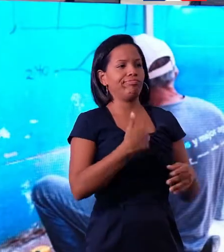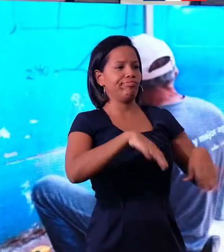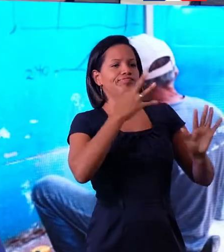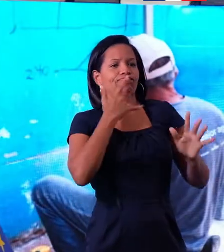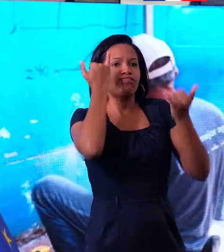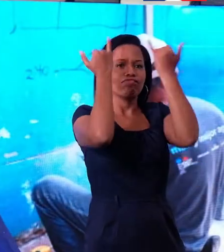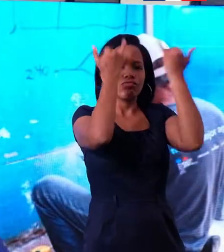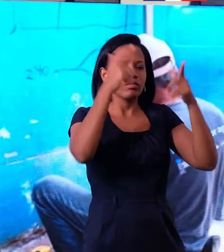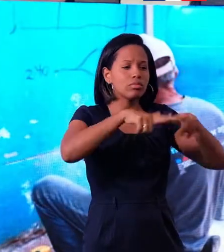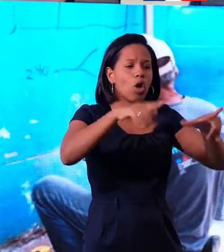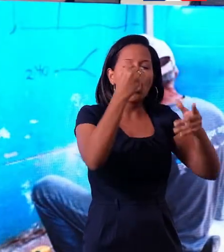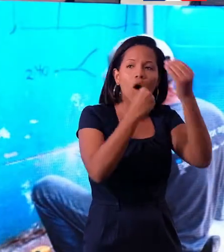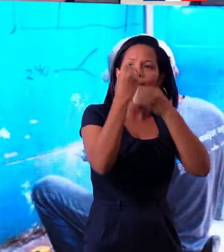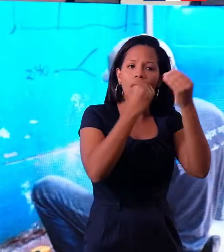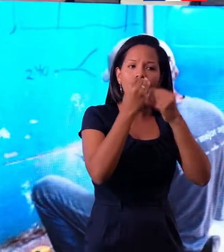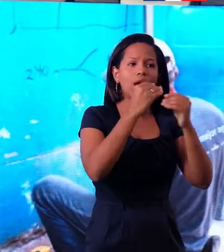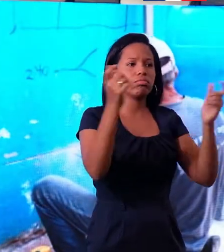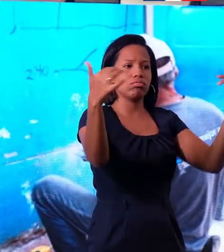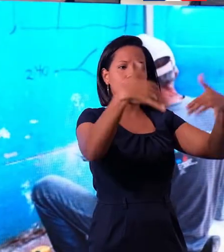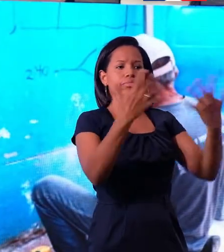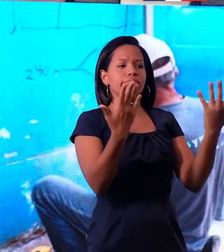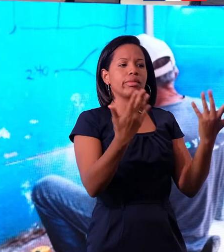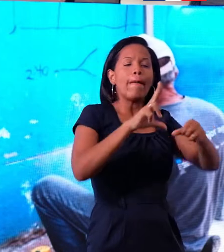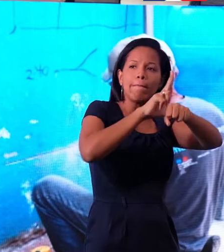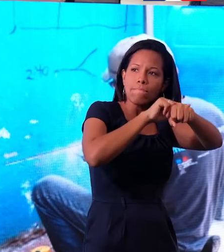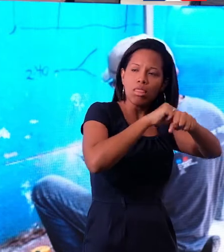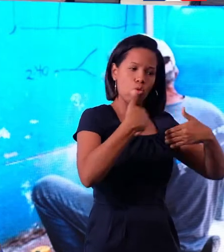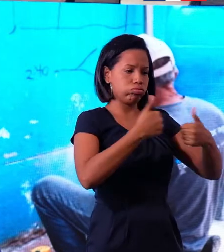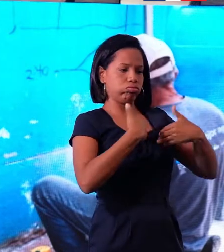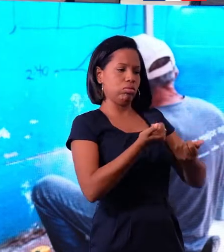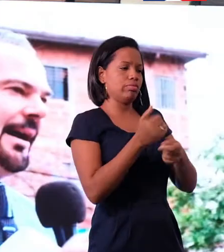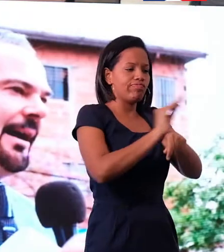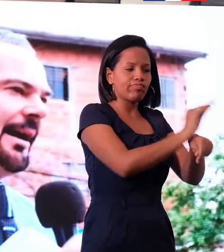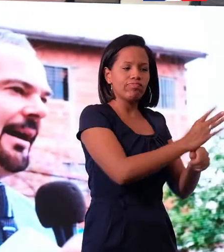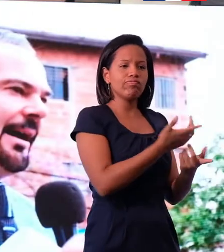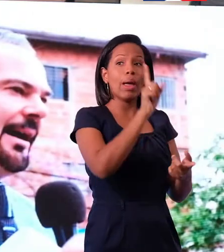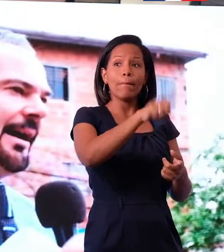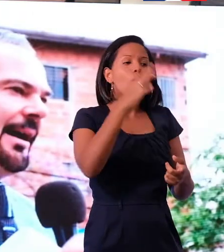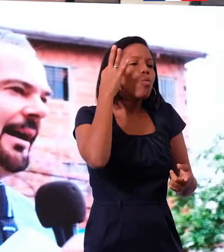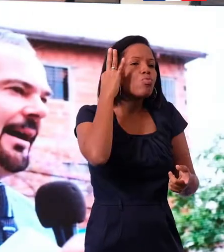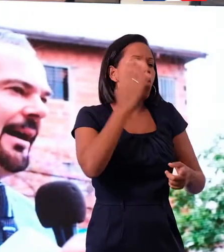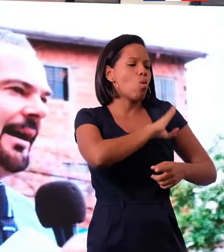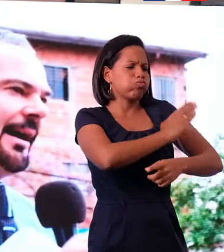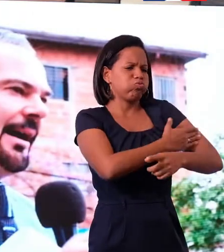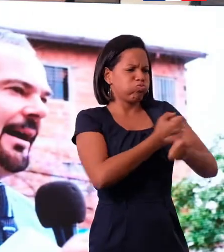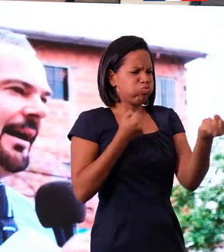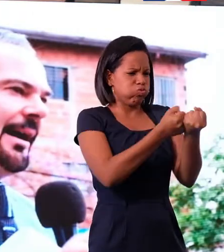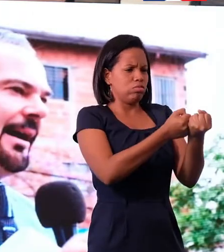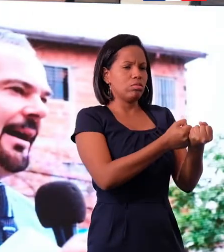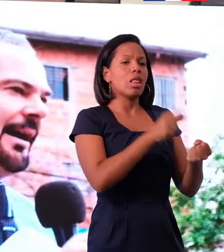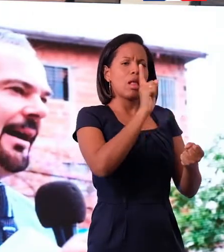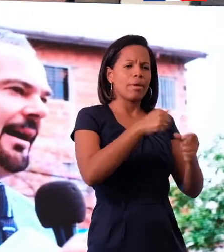escolares, jornadas de salud, empoderamiento de las mujeres y lucha contra la violencia de género,